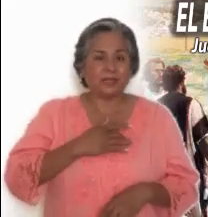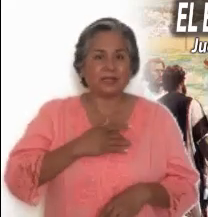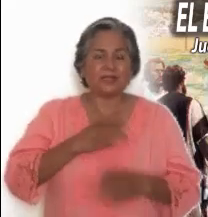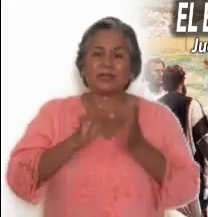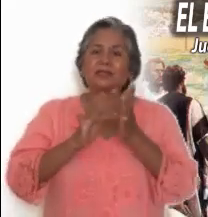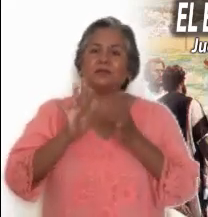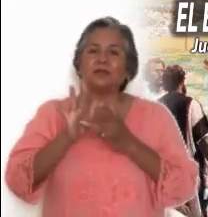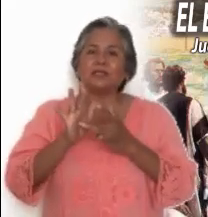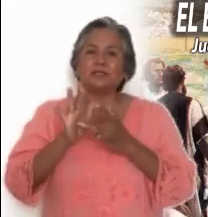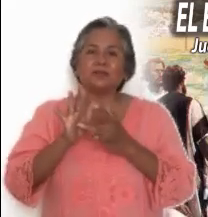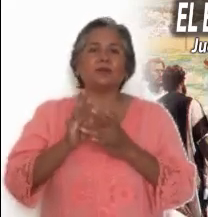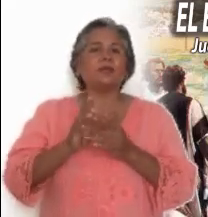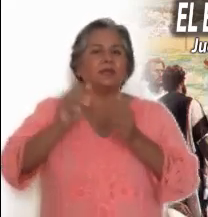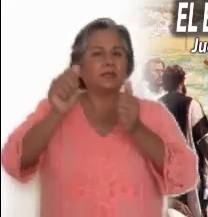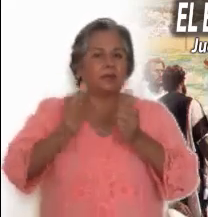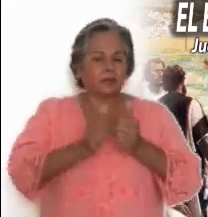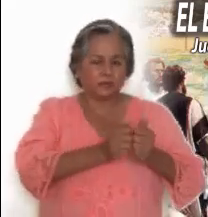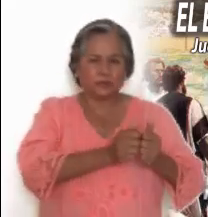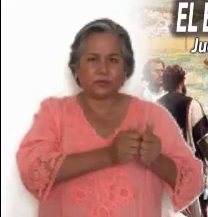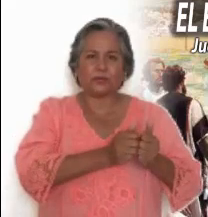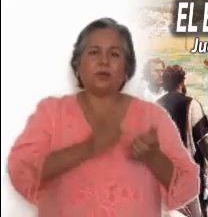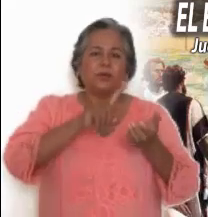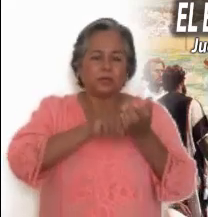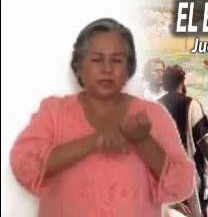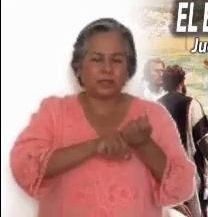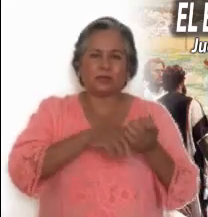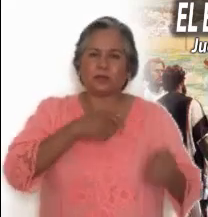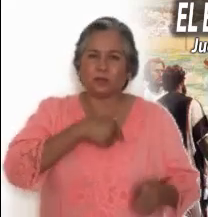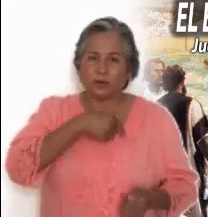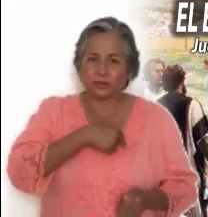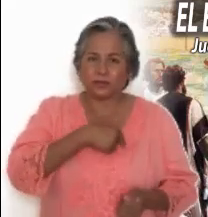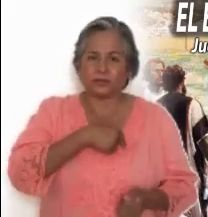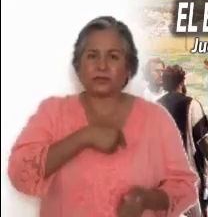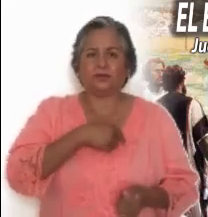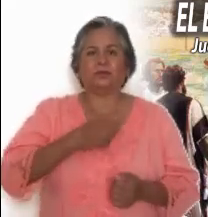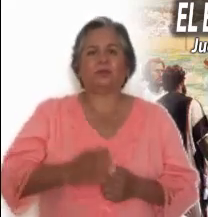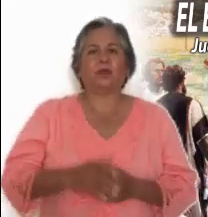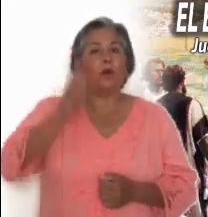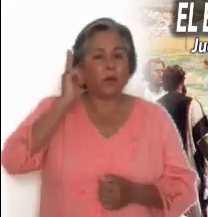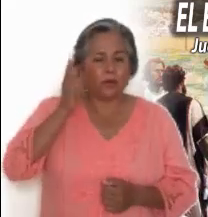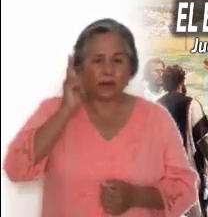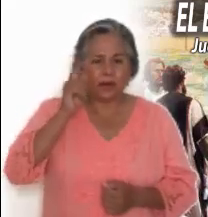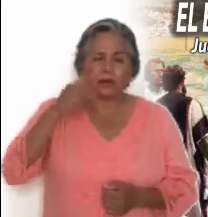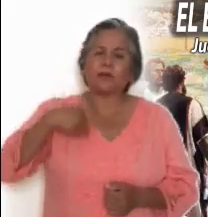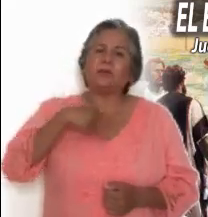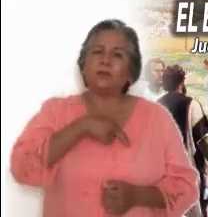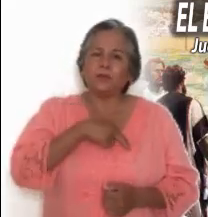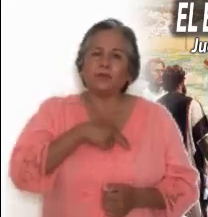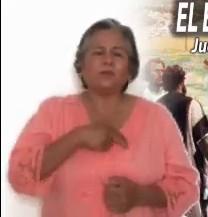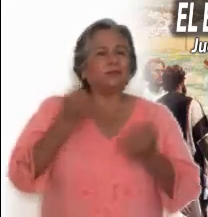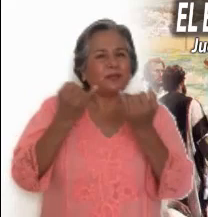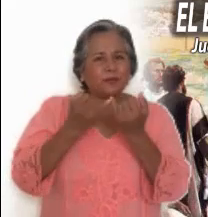se explica con una presencia diferente de Jesús en medio de ellos. Que también hoy